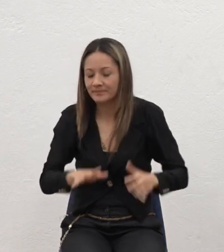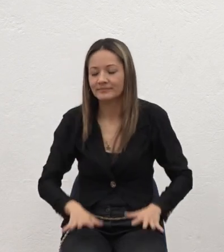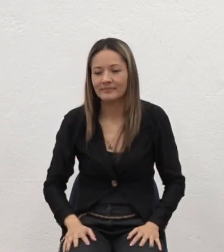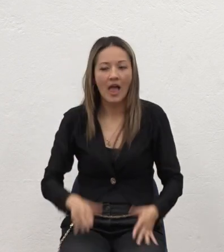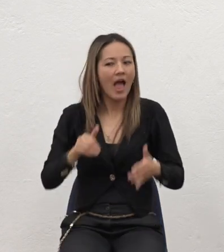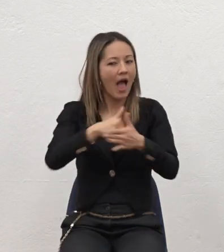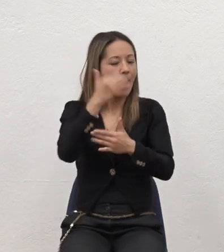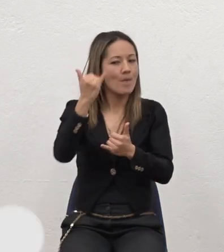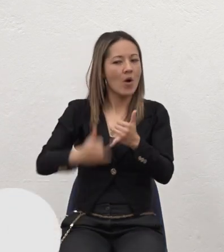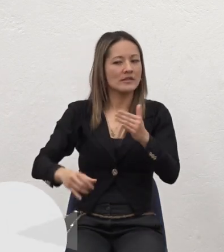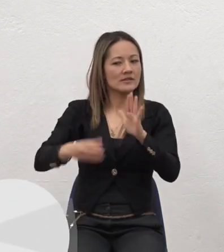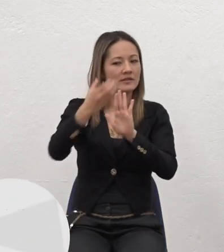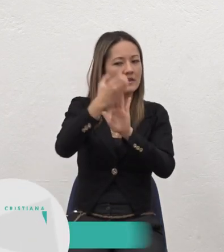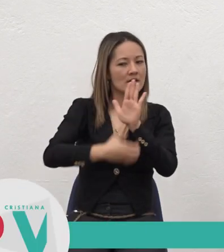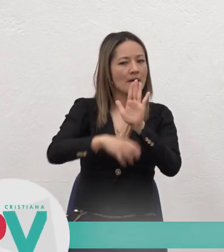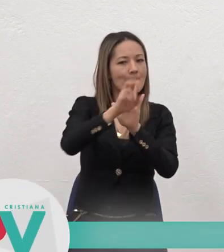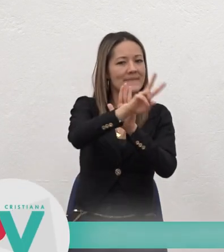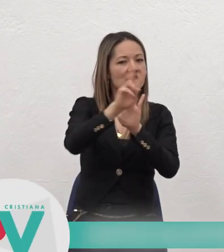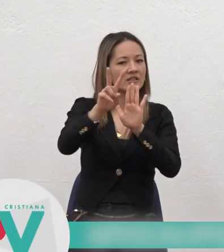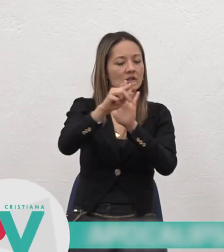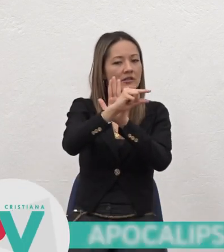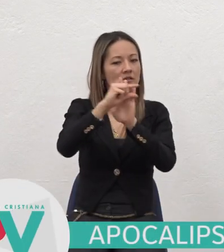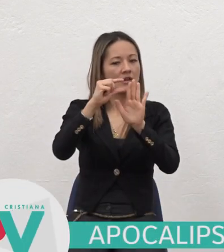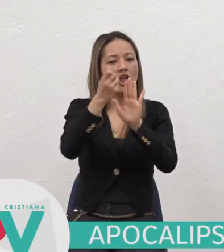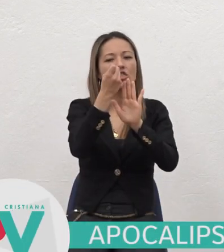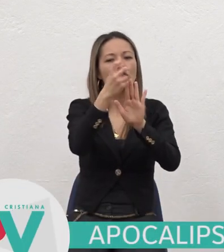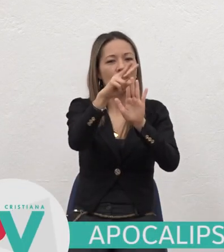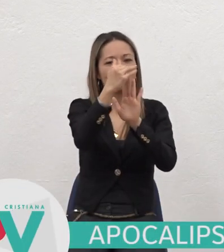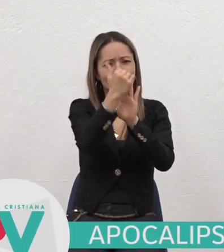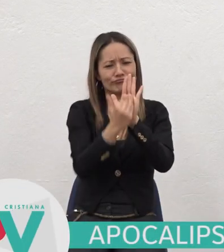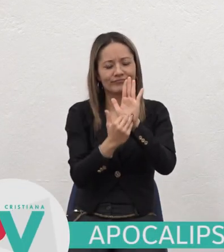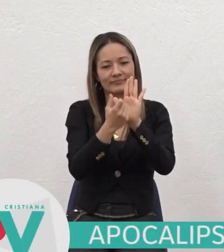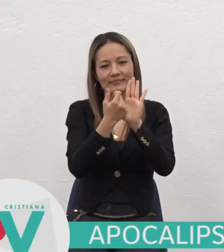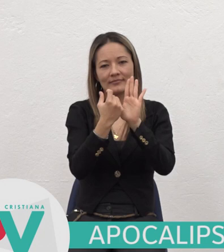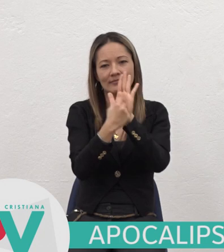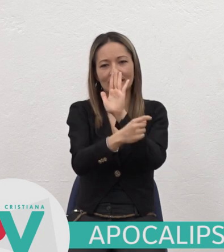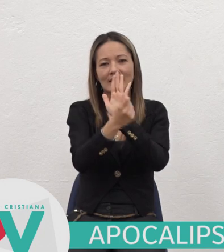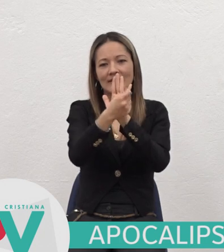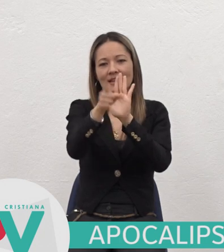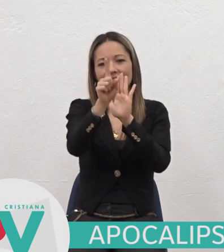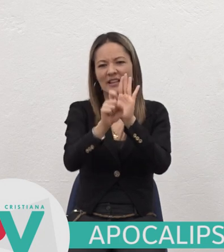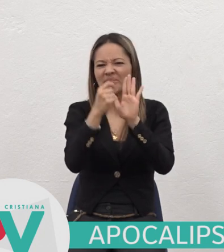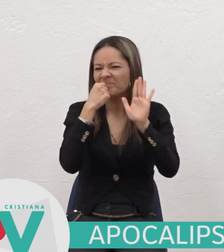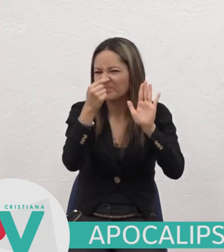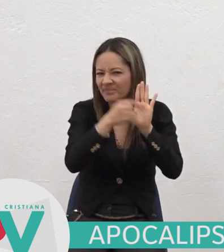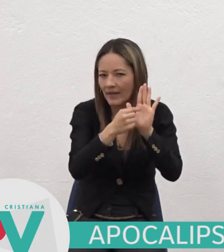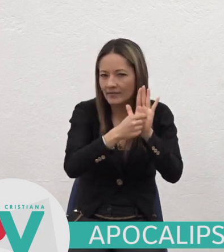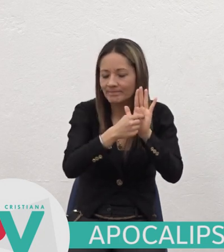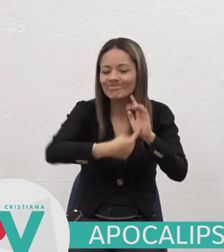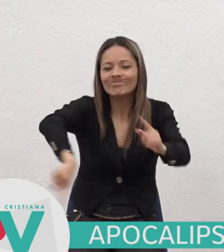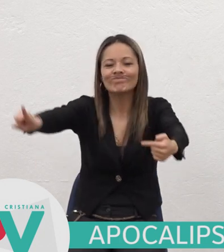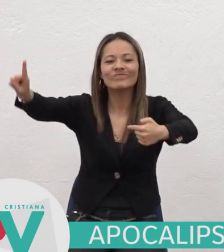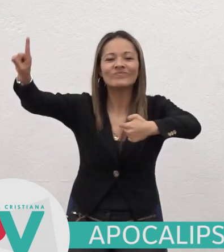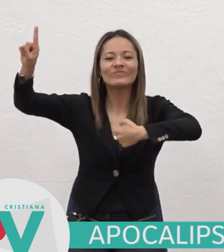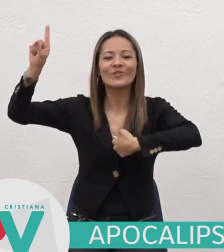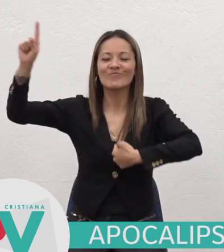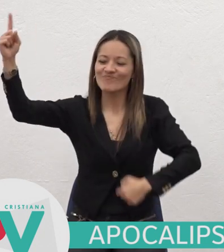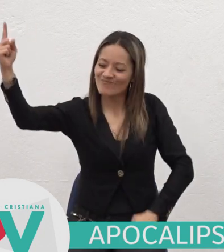Apocalipsis 22 Del 12 Al 16 He aquí Yo vengo pronto Y mi